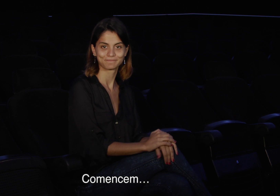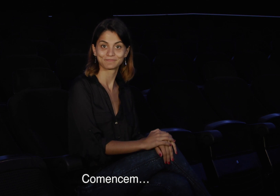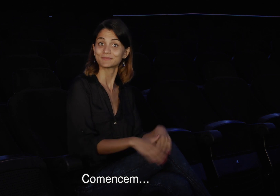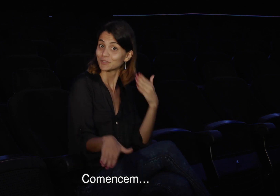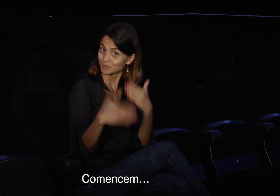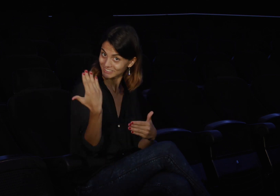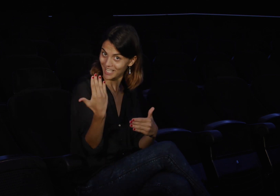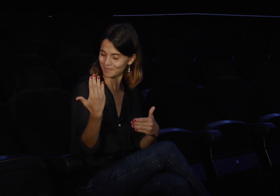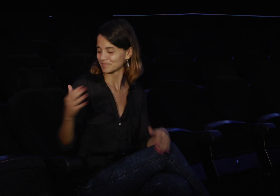Comencem.